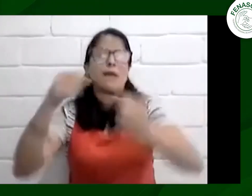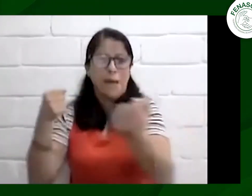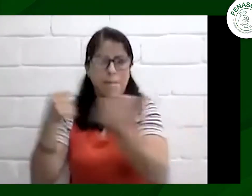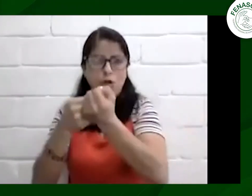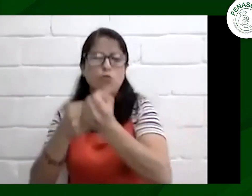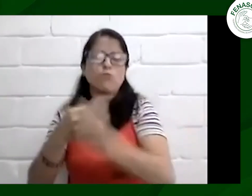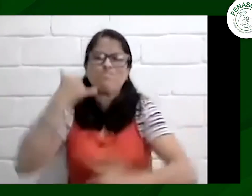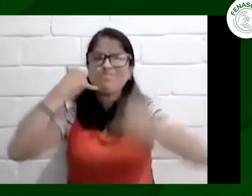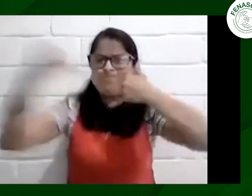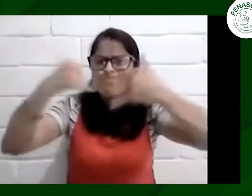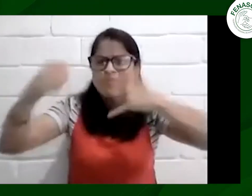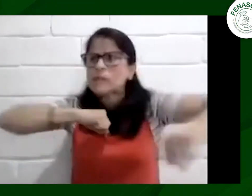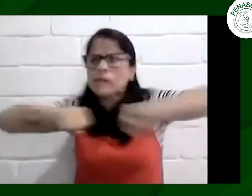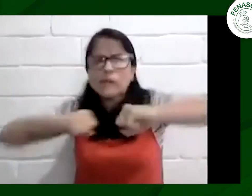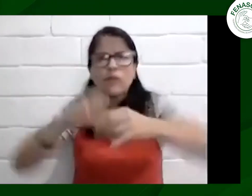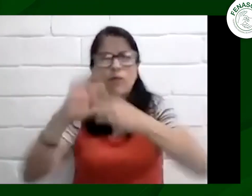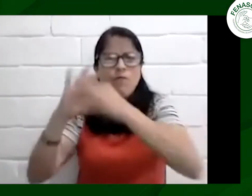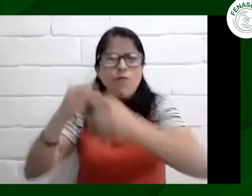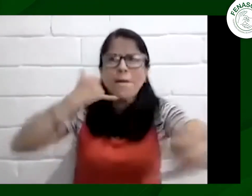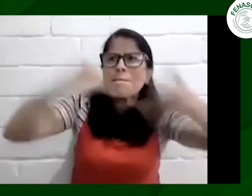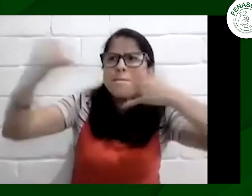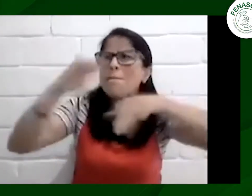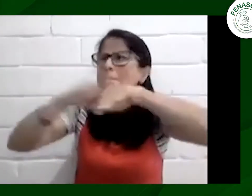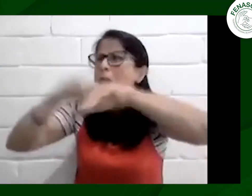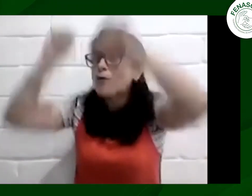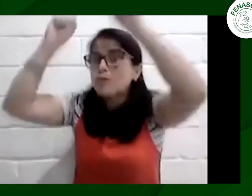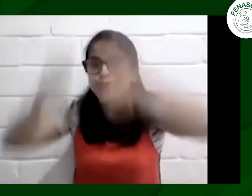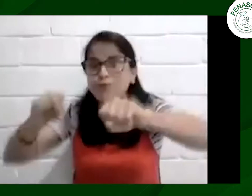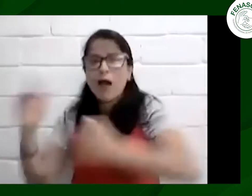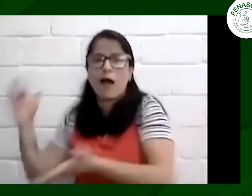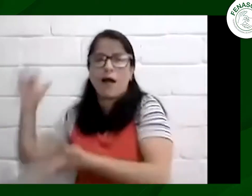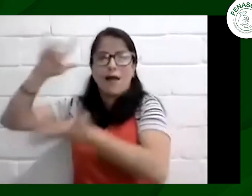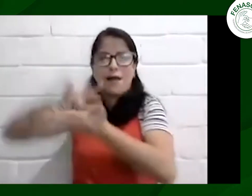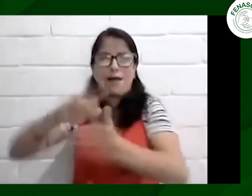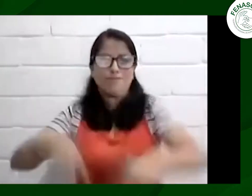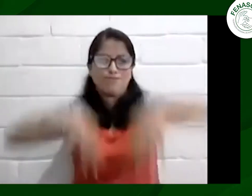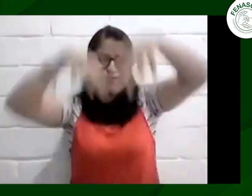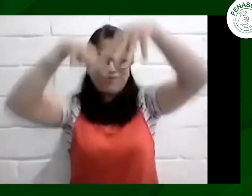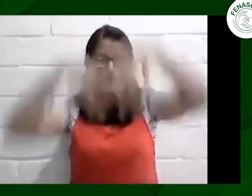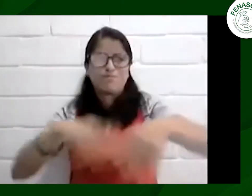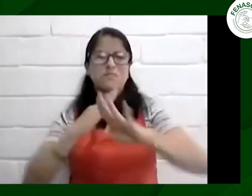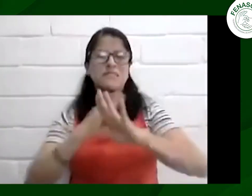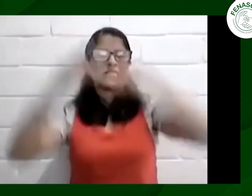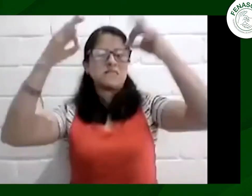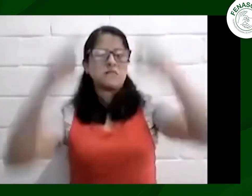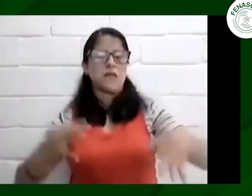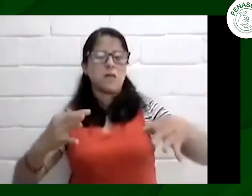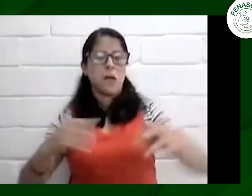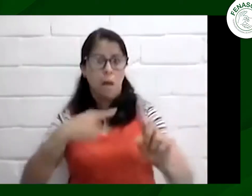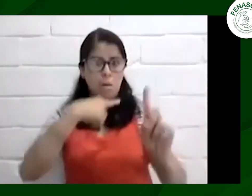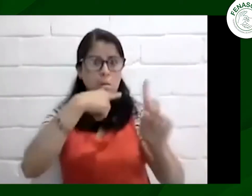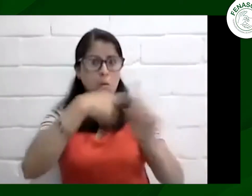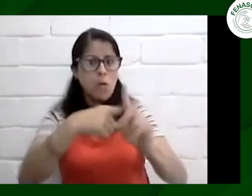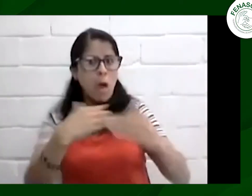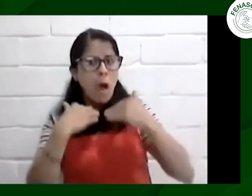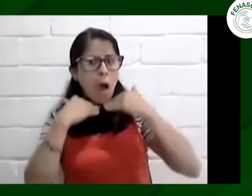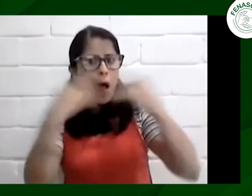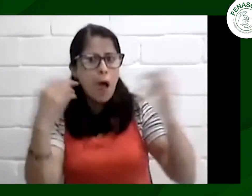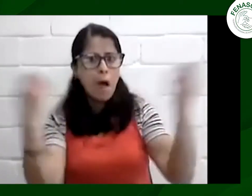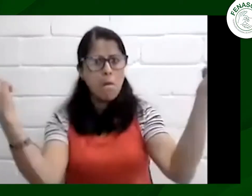adicional a eso también francesco se encargó de hacer la gestión a todos los medios de comunicación y a todas las entidades respectivas para